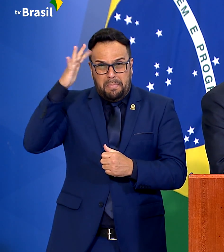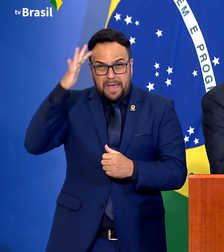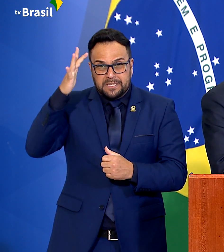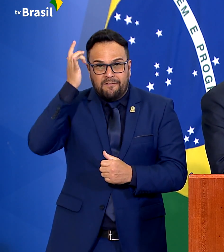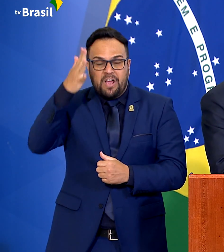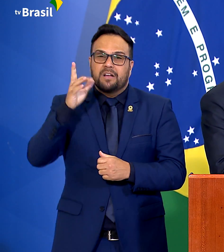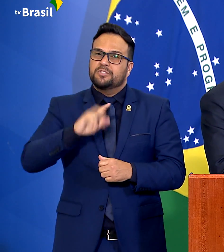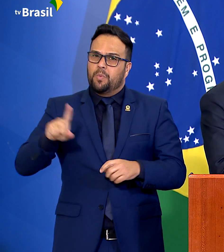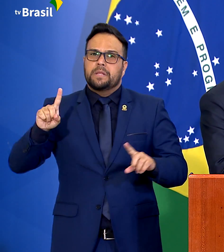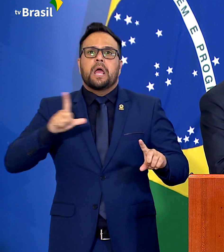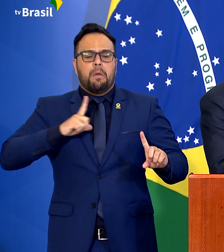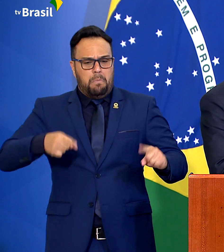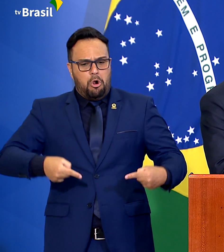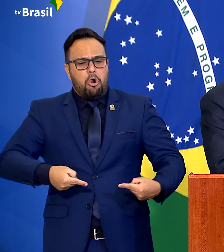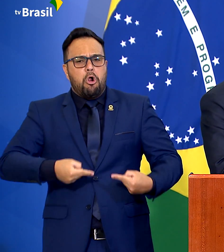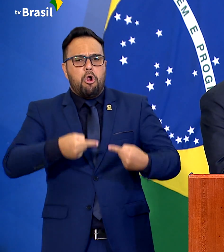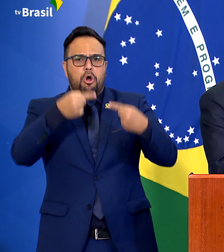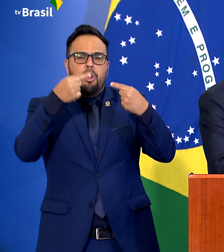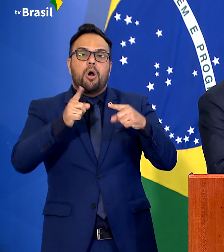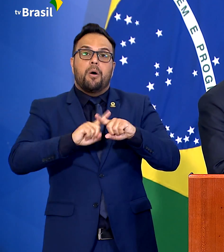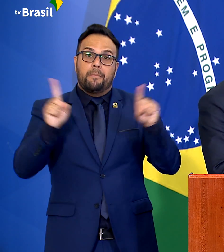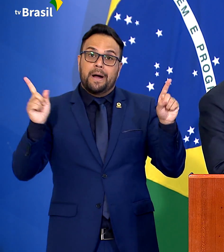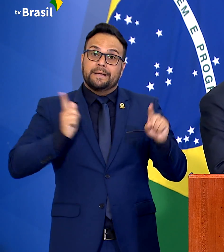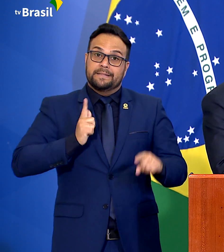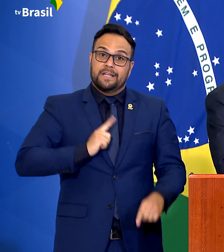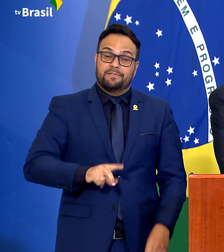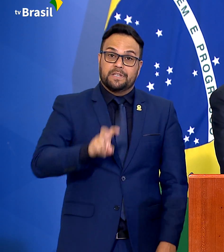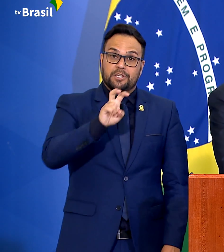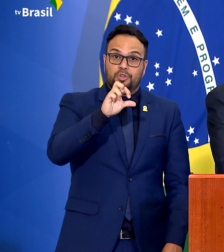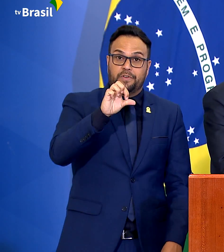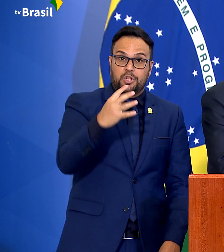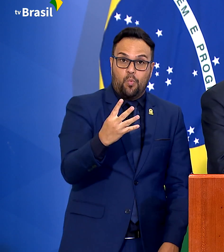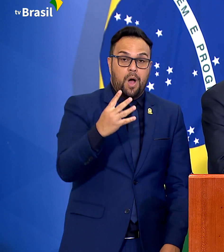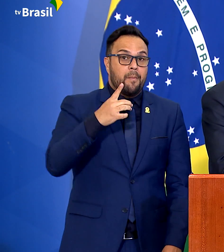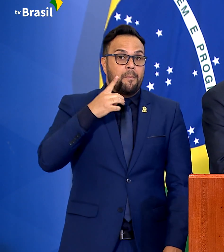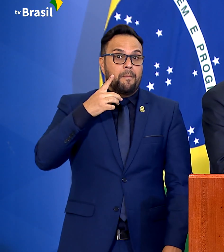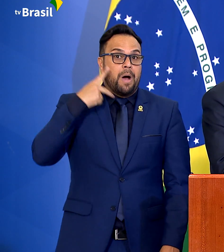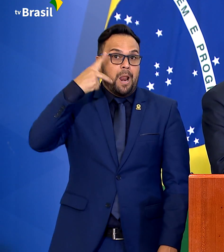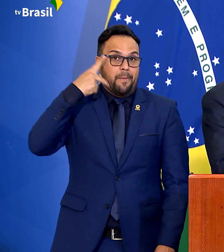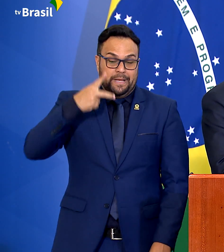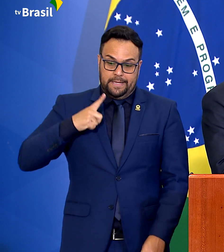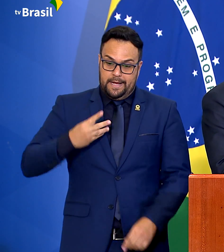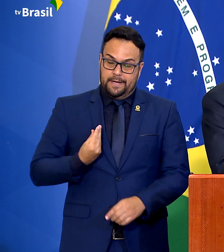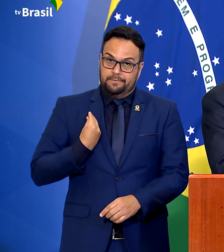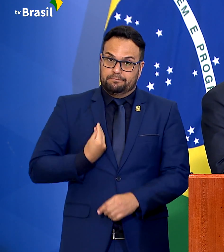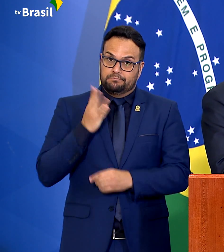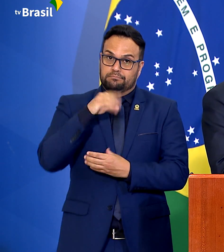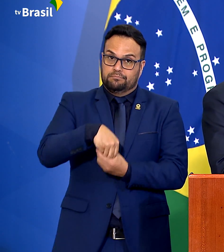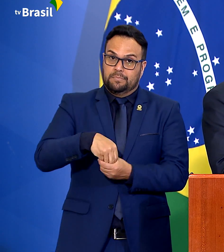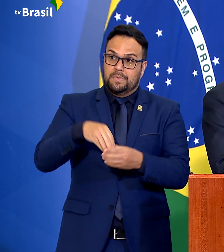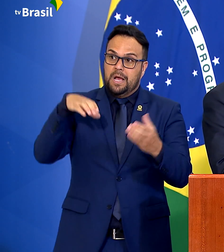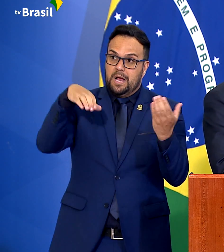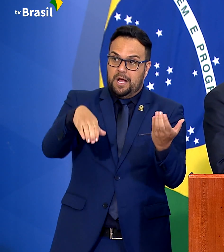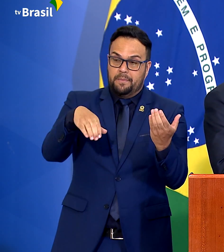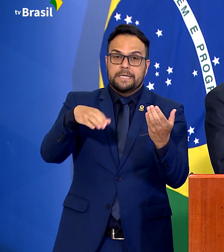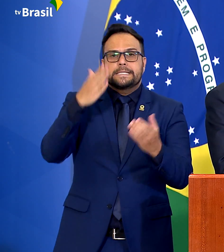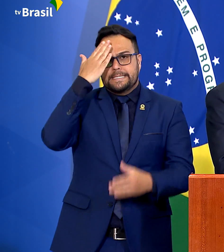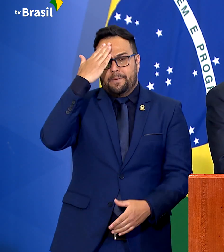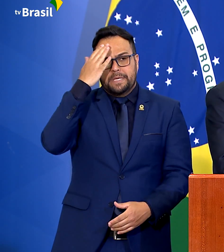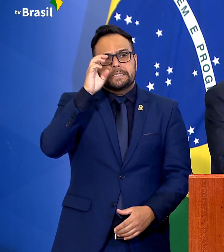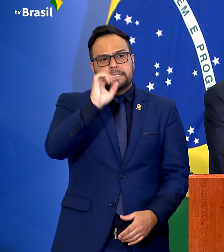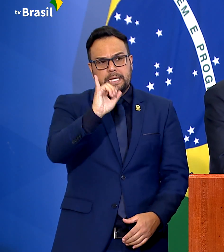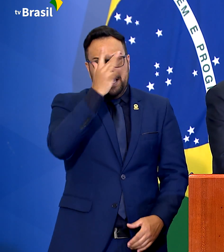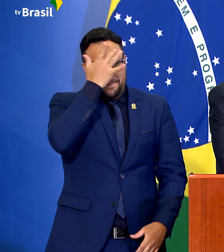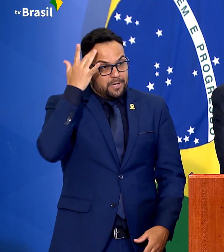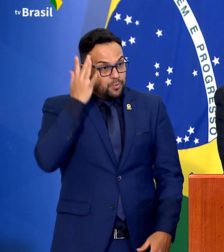594 parlamentares. E nós sabemos, quem tem noção